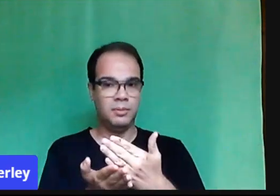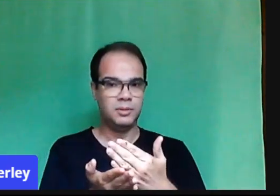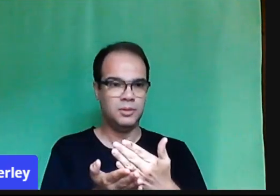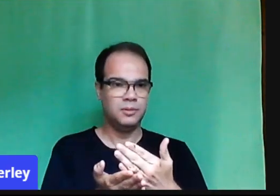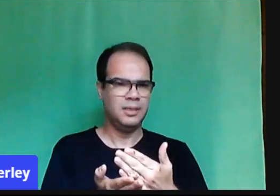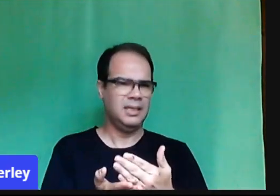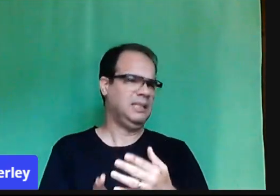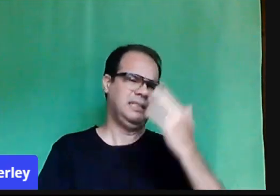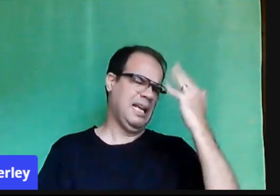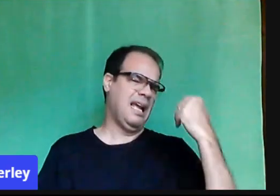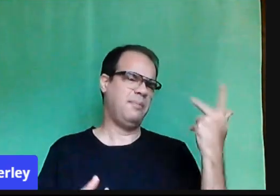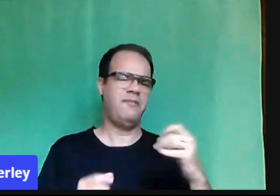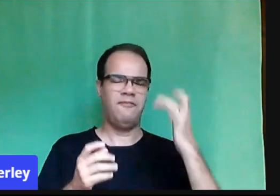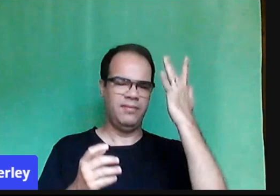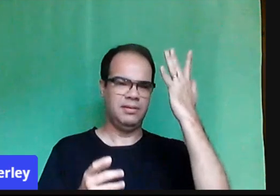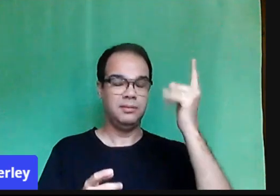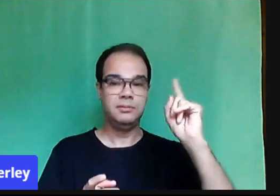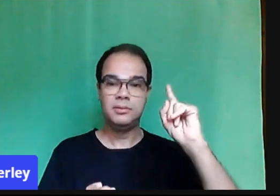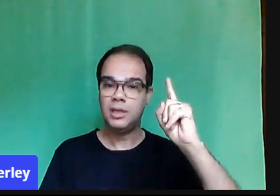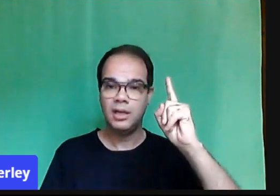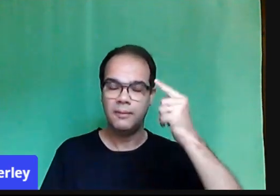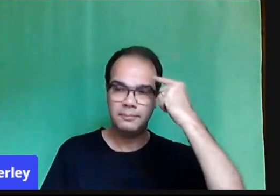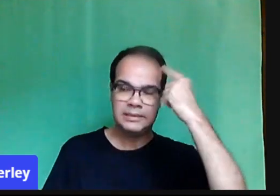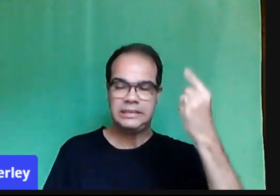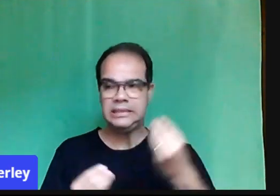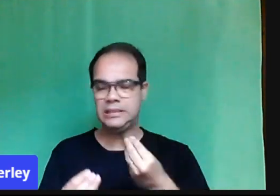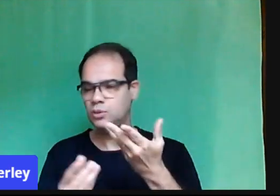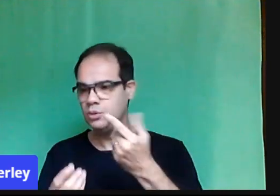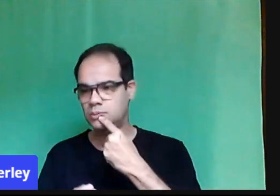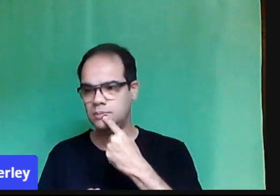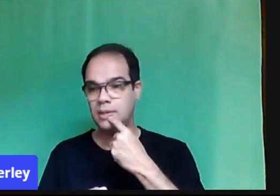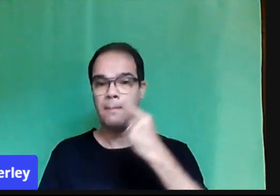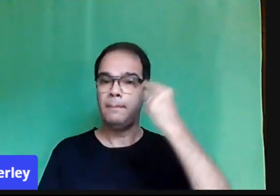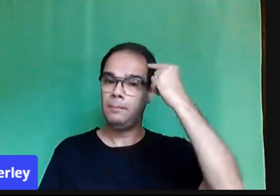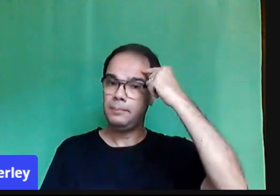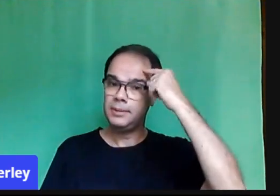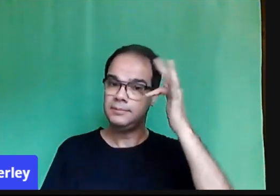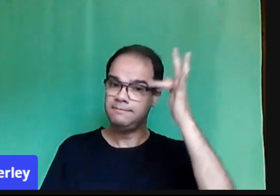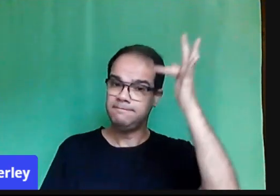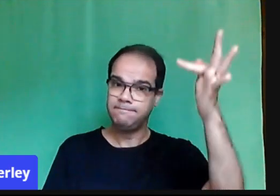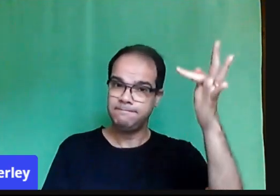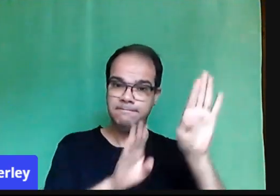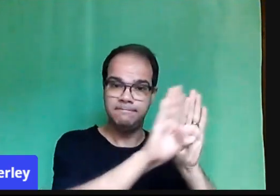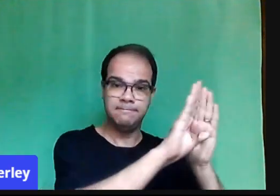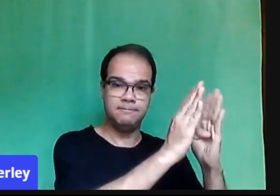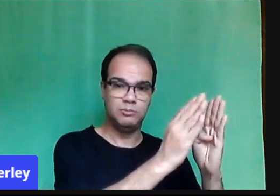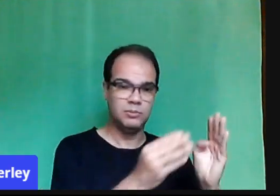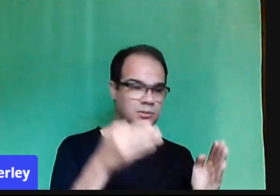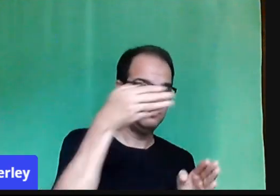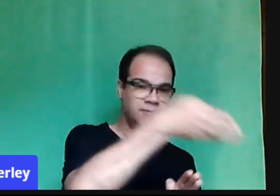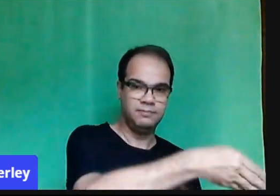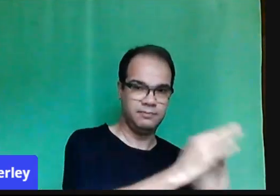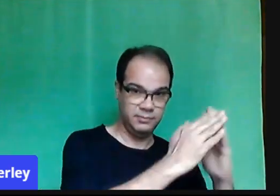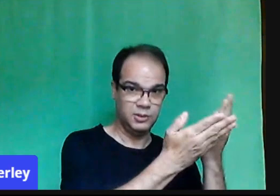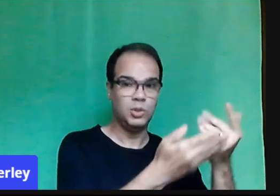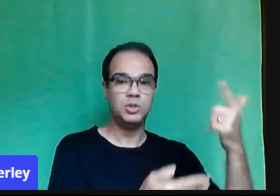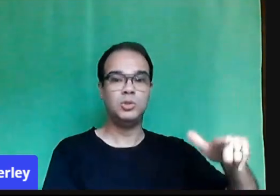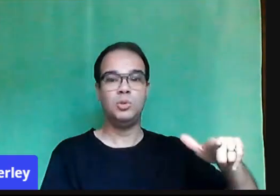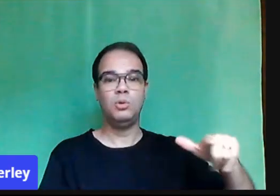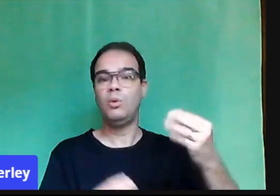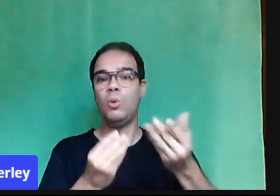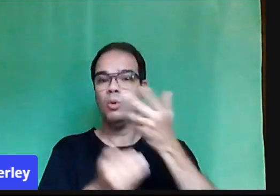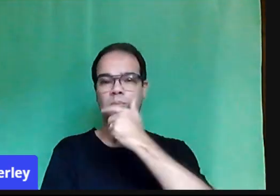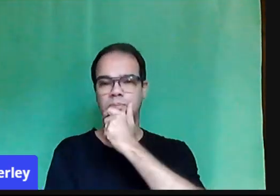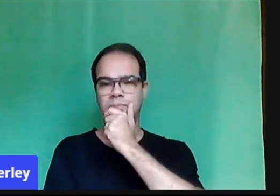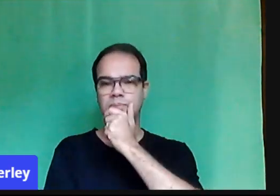Mas eu acho que cabe agora começar a já desenhar um pós-pandemia. Para quando, professora? Não sei. Pode ser para semestre